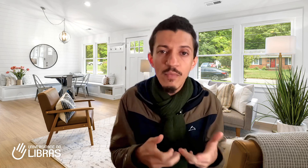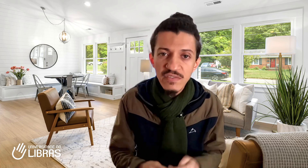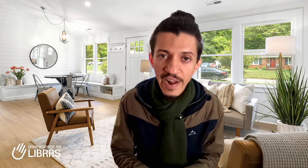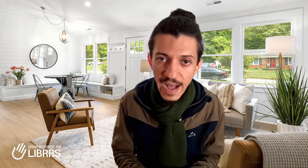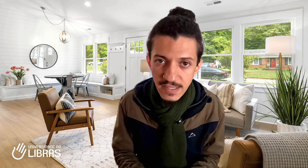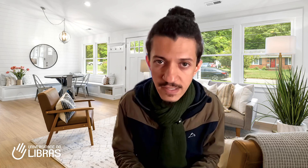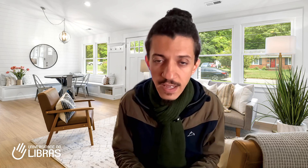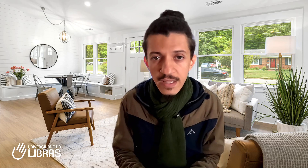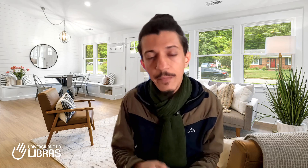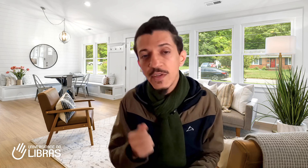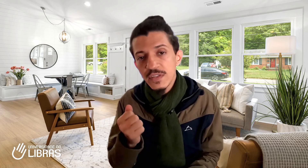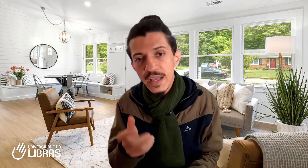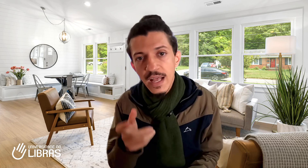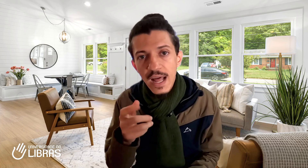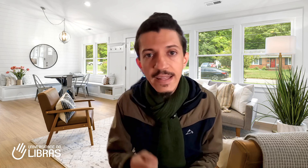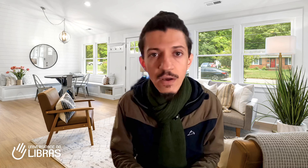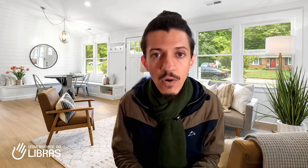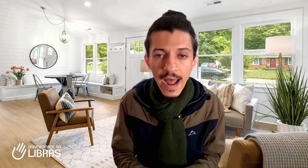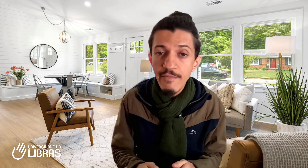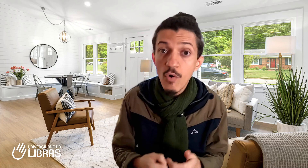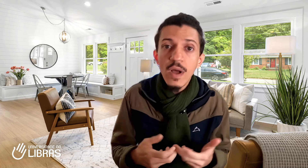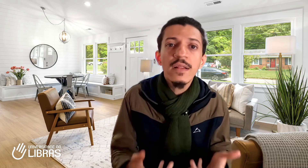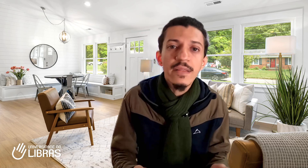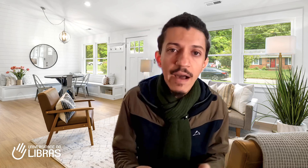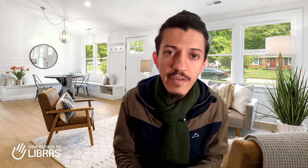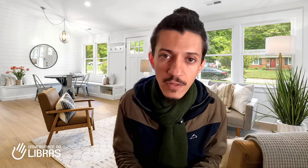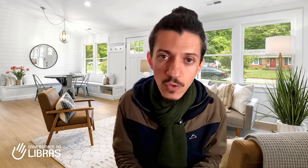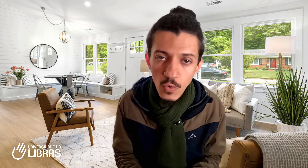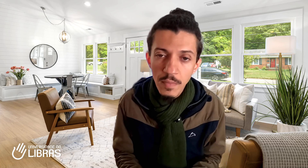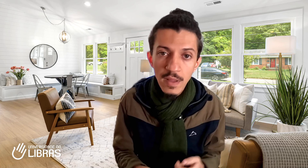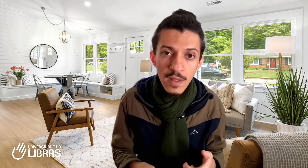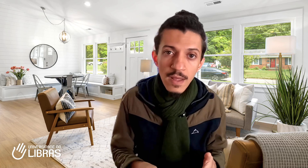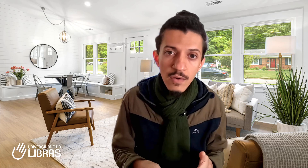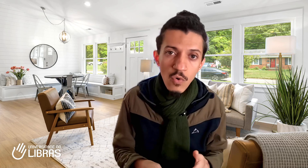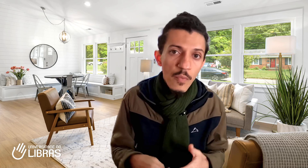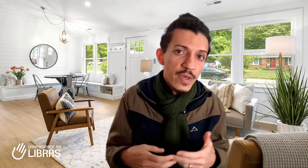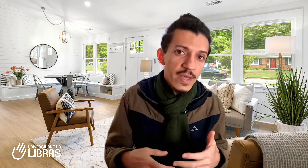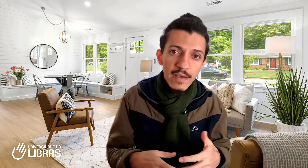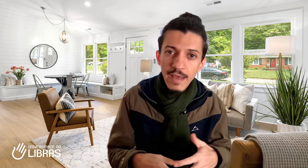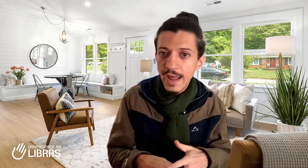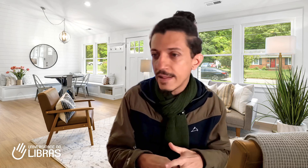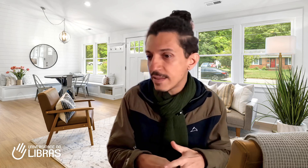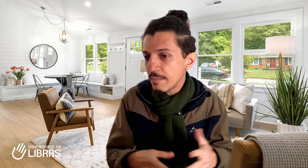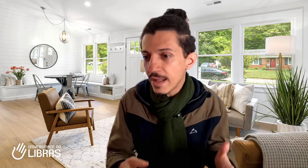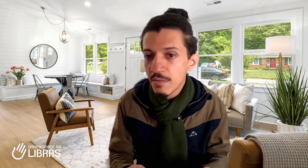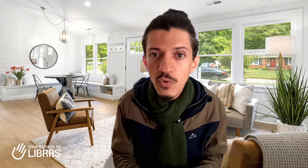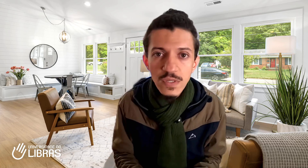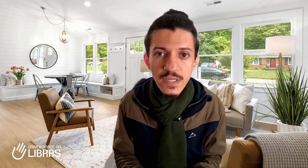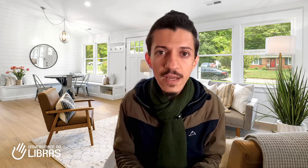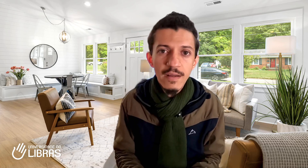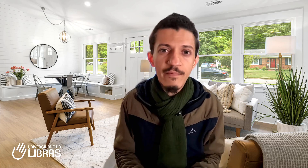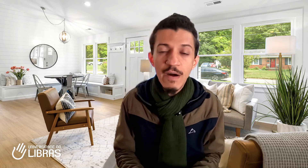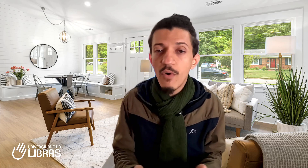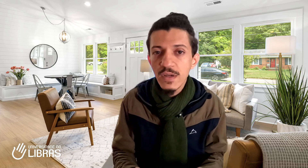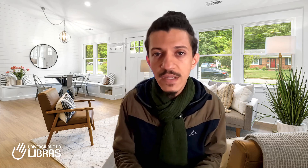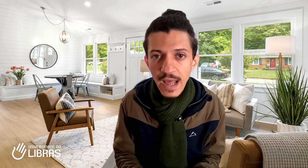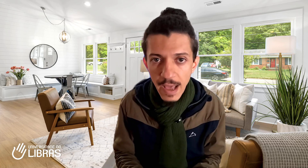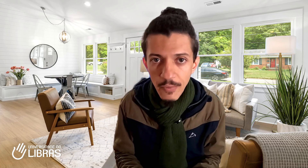frases, depois você ia lá e decorava, ou cantava na turma, como que era determinada música famosa na época.